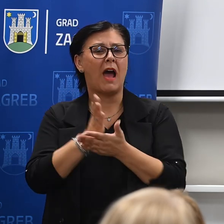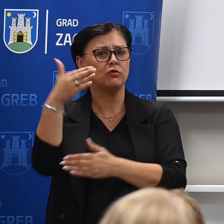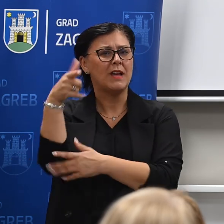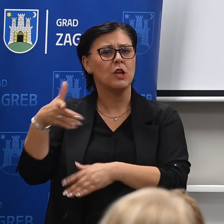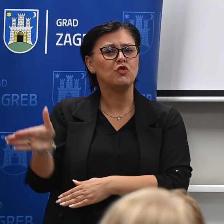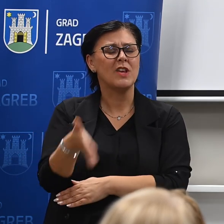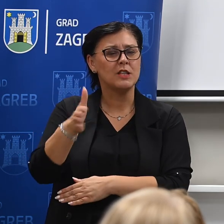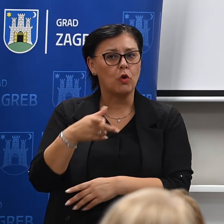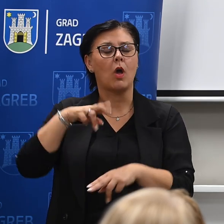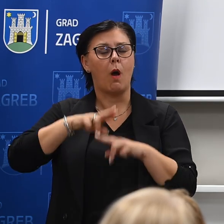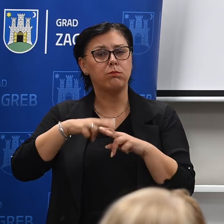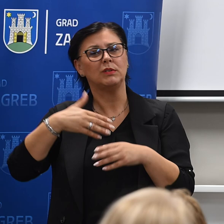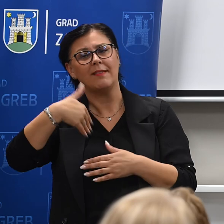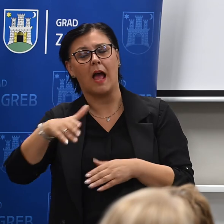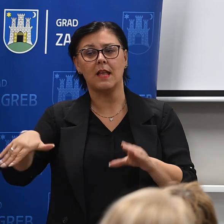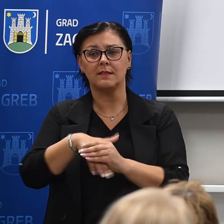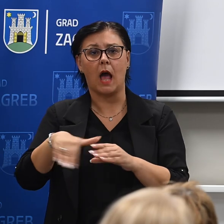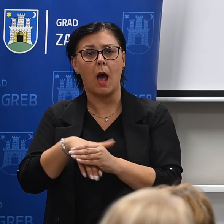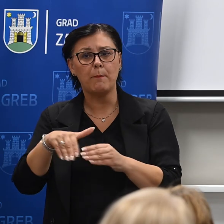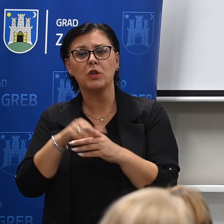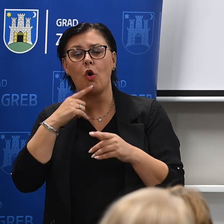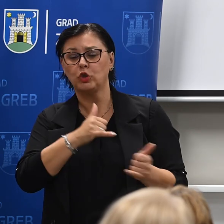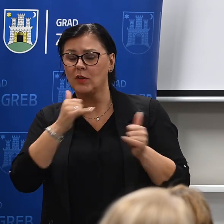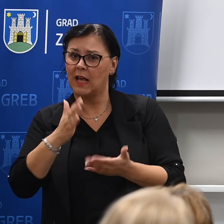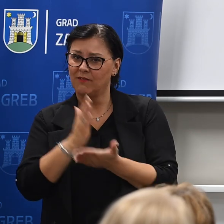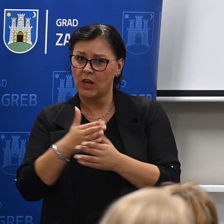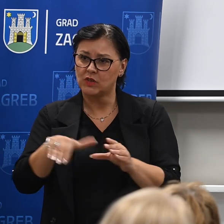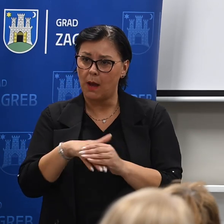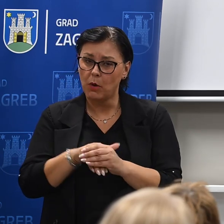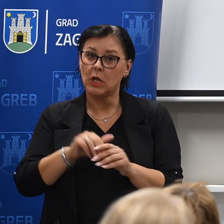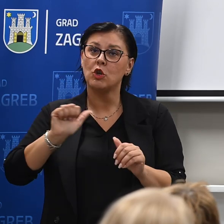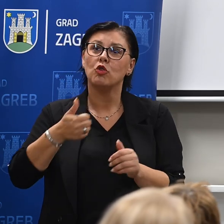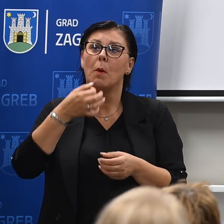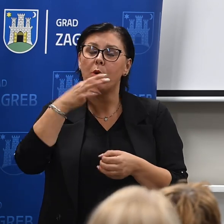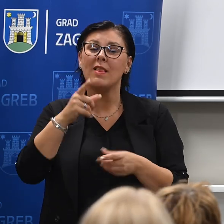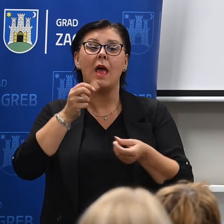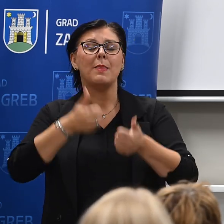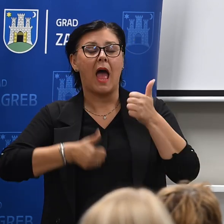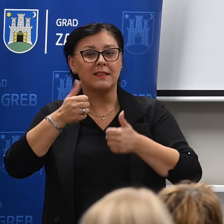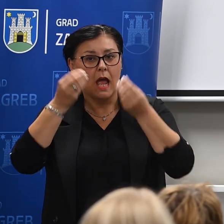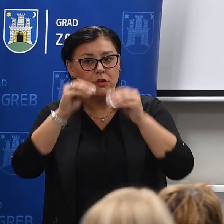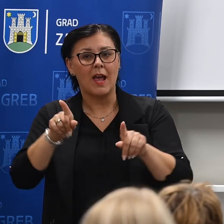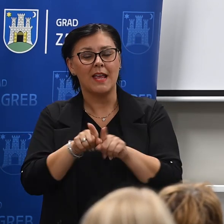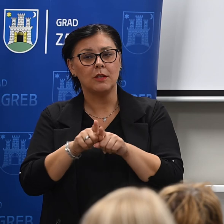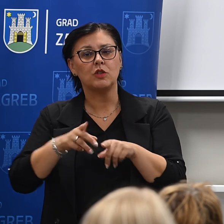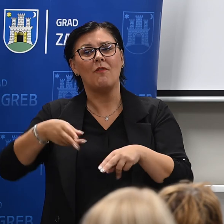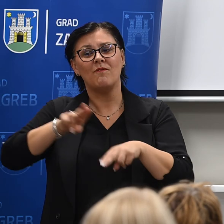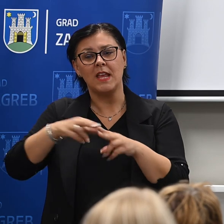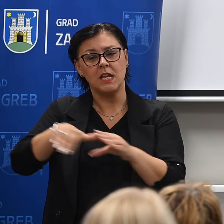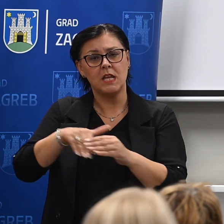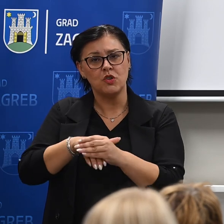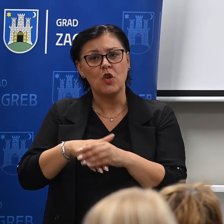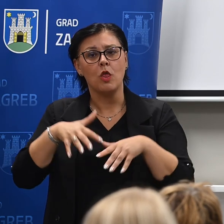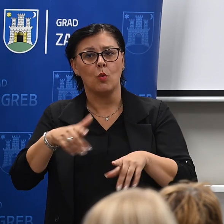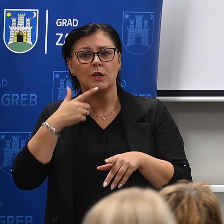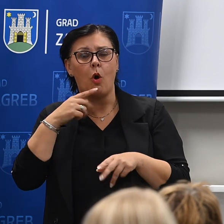će dalje zapošljavati uz ove već zaposlene, imaju još otvorenih natječaja i poveći će tim isto tako za čišćenje grafita.